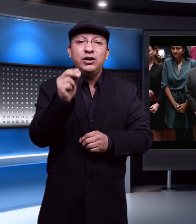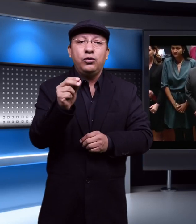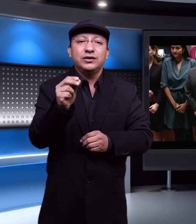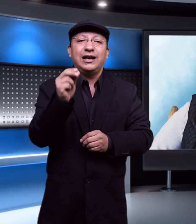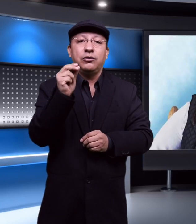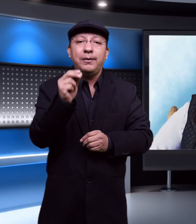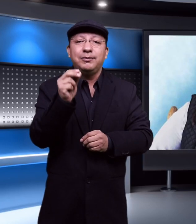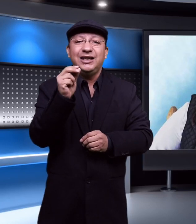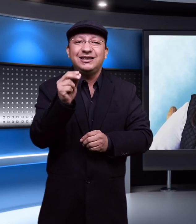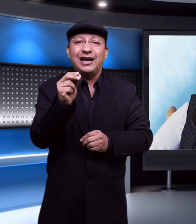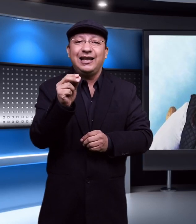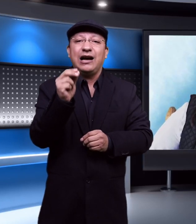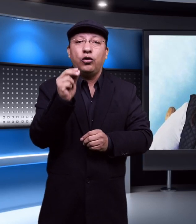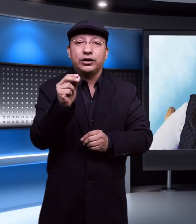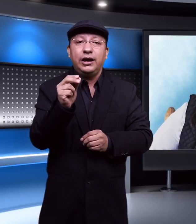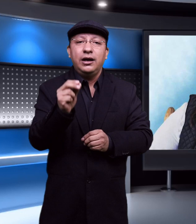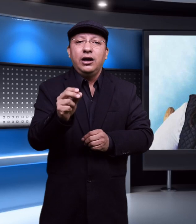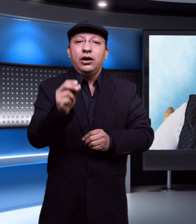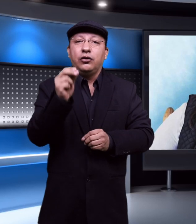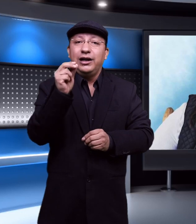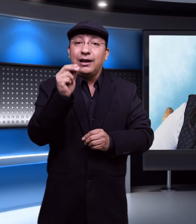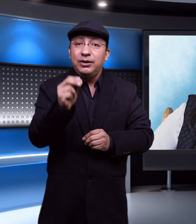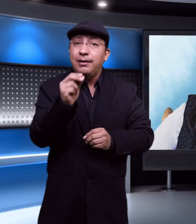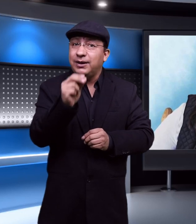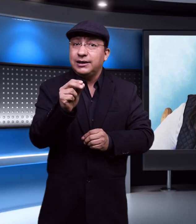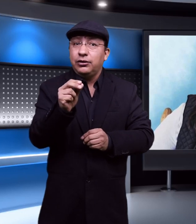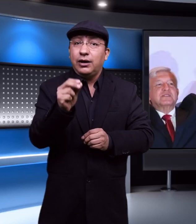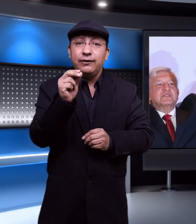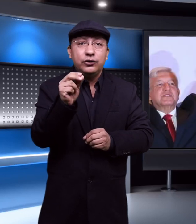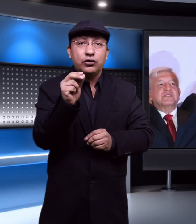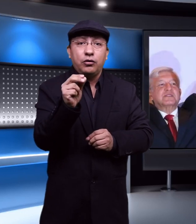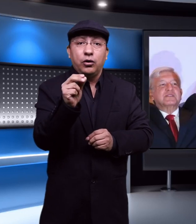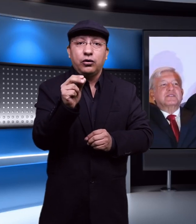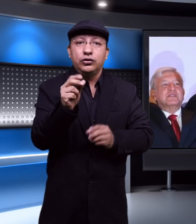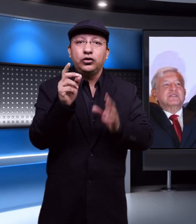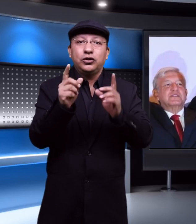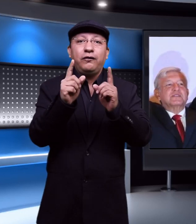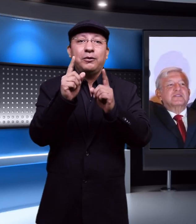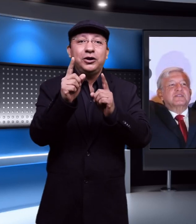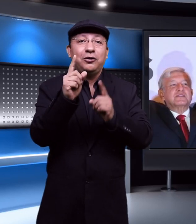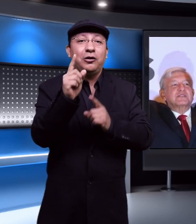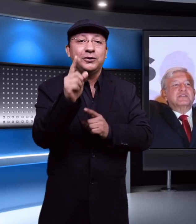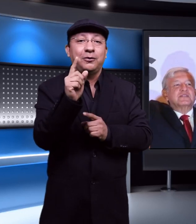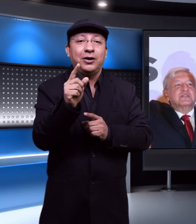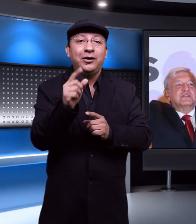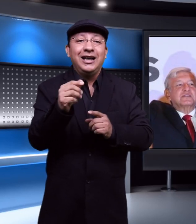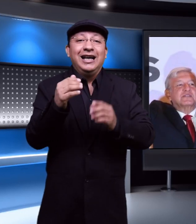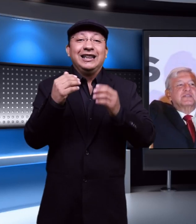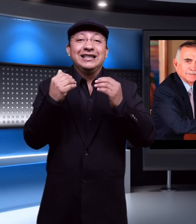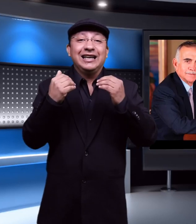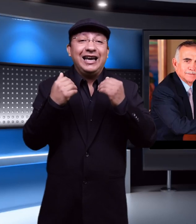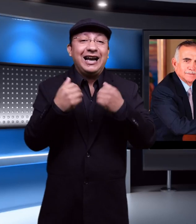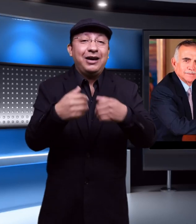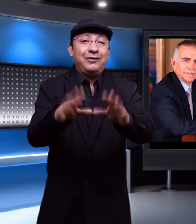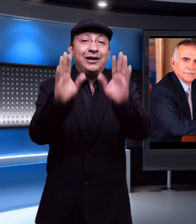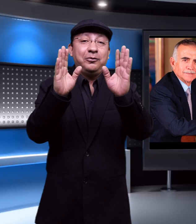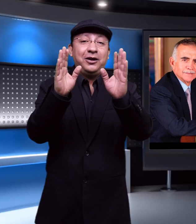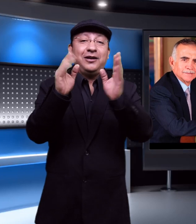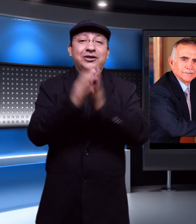vínculos de la nueva ministra de la corte con el también empresario Alfonso Romo constructor favorito de López Obrador desde que era jefe del gobierno en la